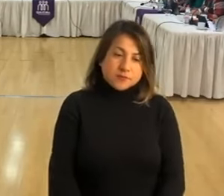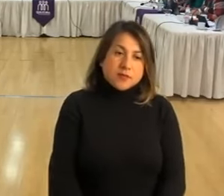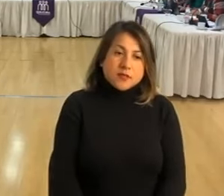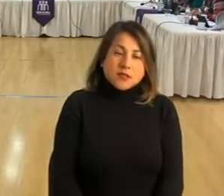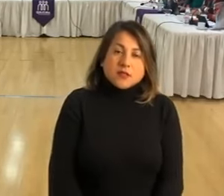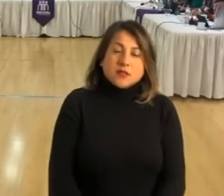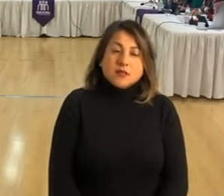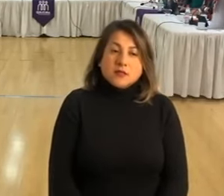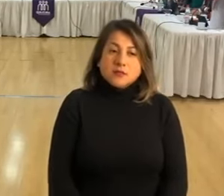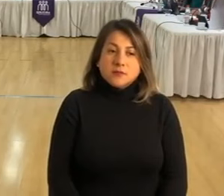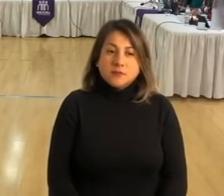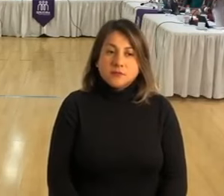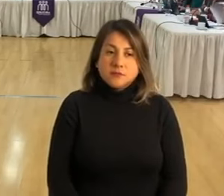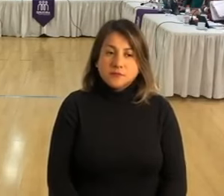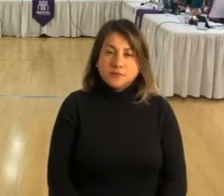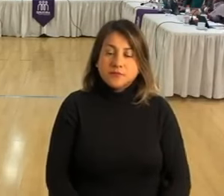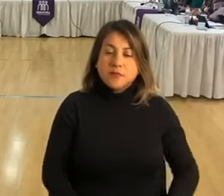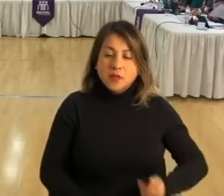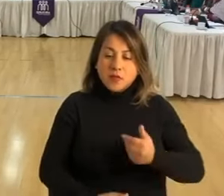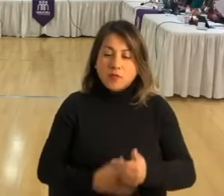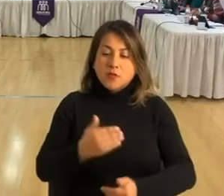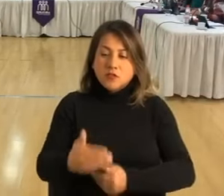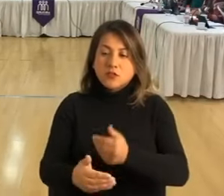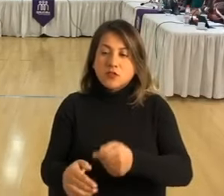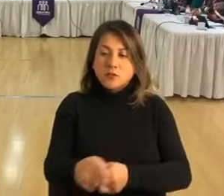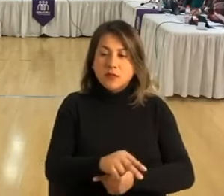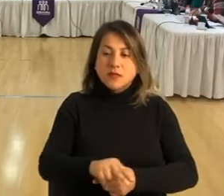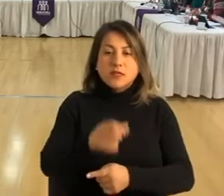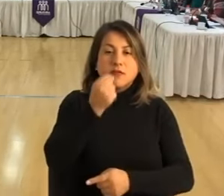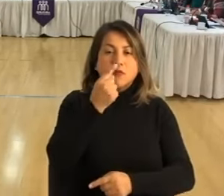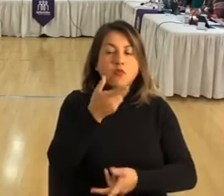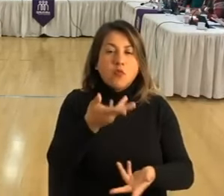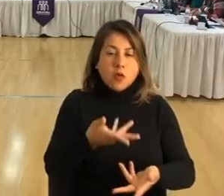¿Cuál es el proceso administrativo de esto?